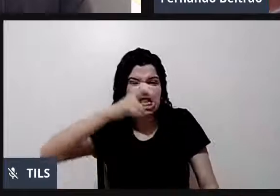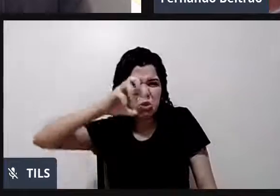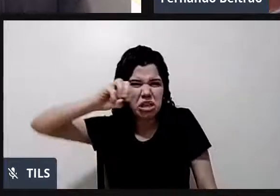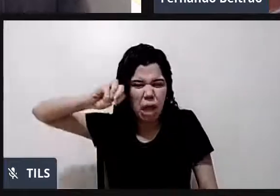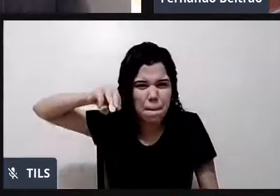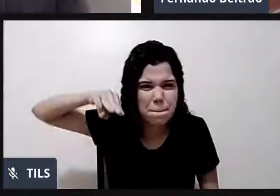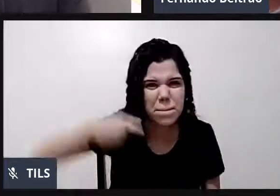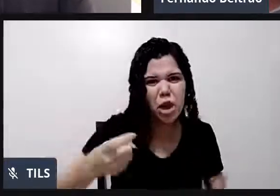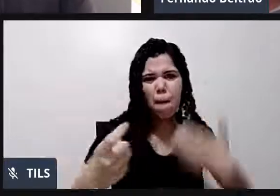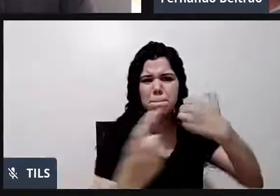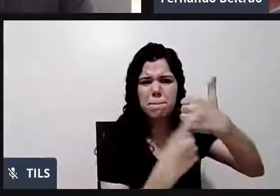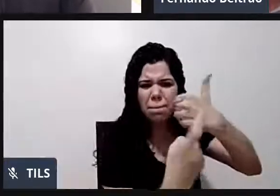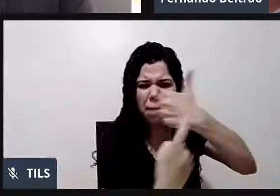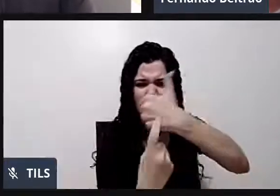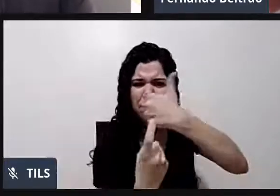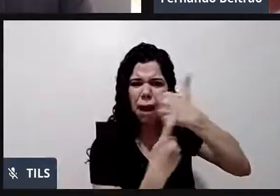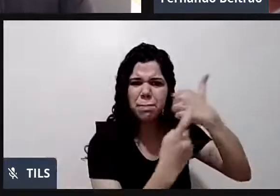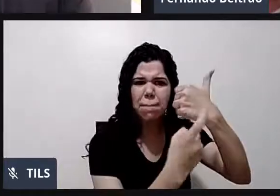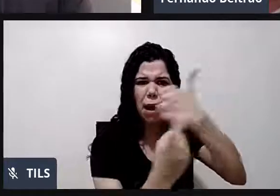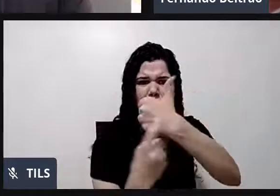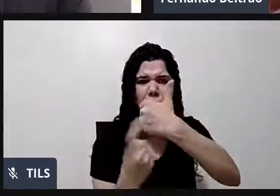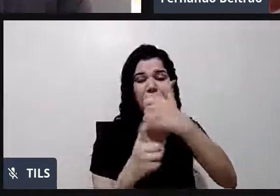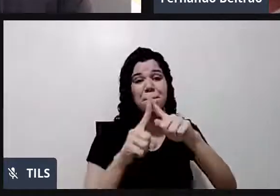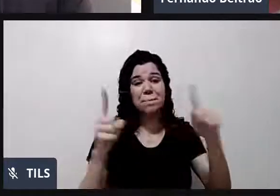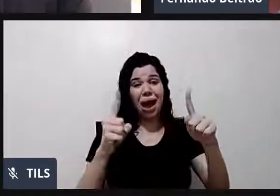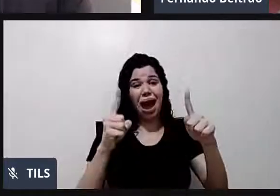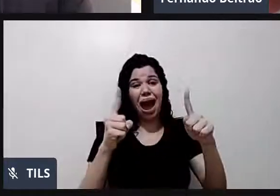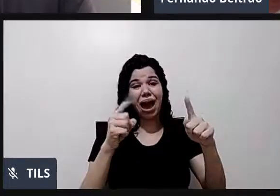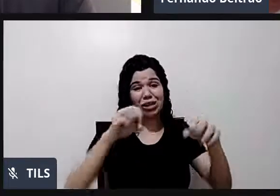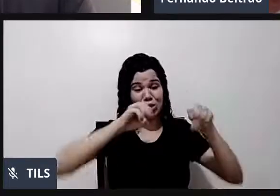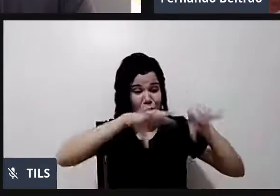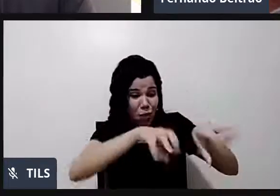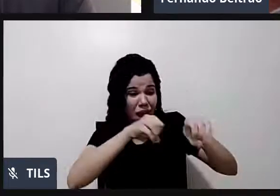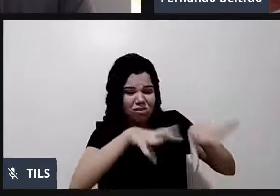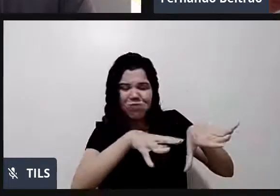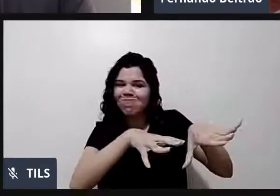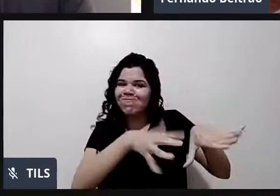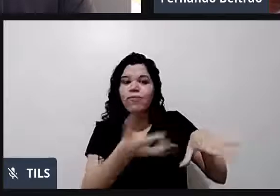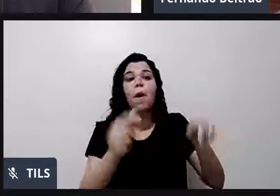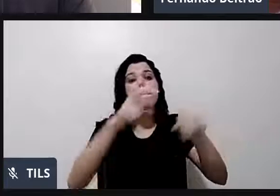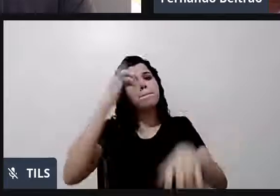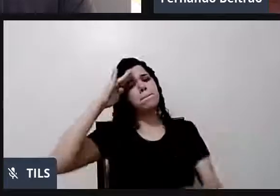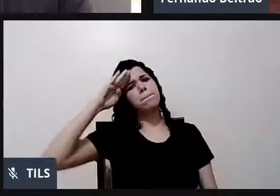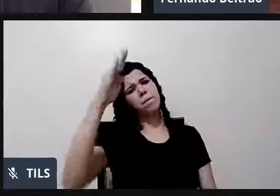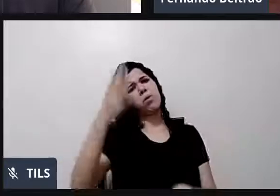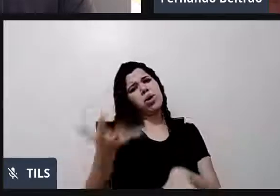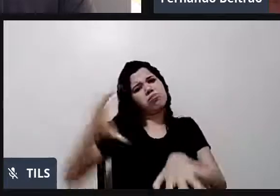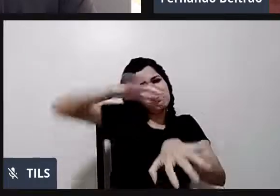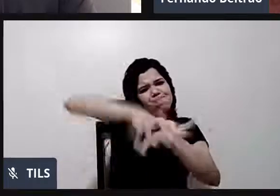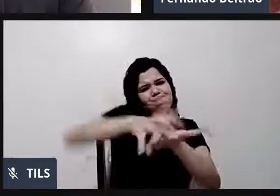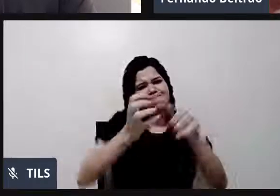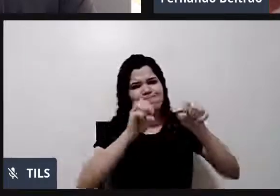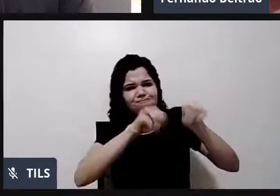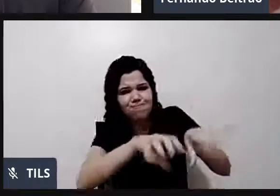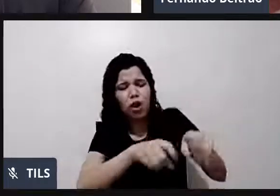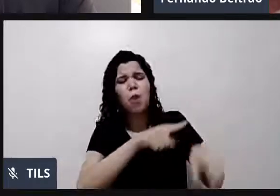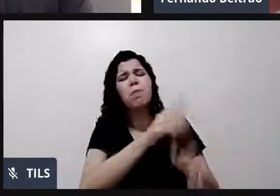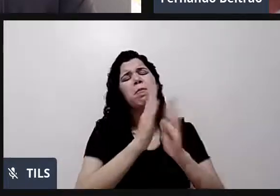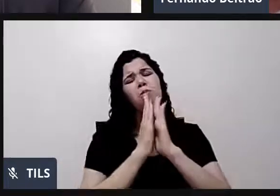coisa ligada à cultura ou à educação. Sobretudo a educação inclusiva. Então, o é eu peço a você? Por favor, a sua parte você pode